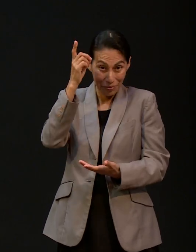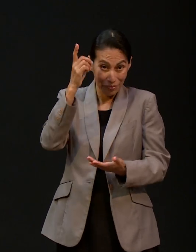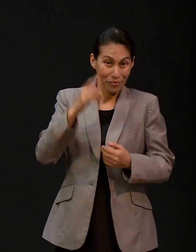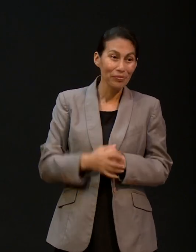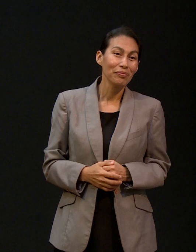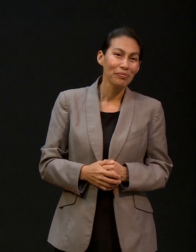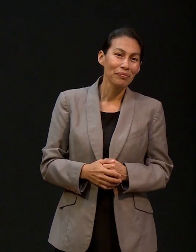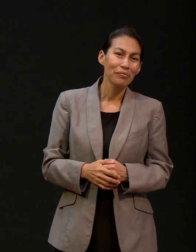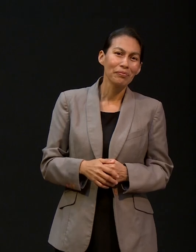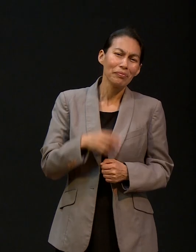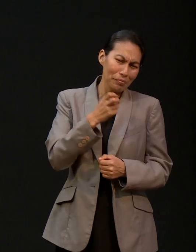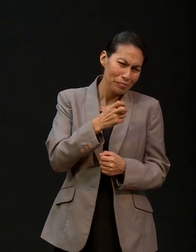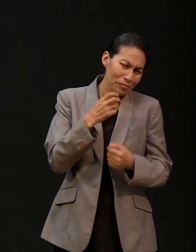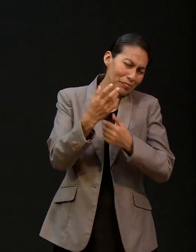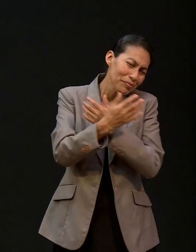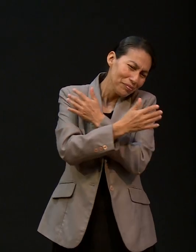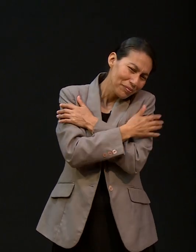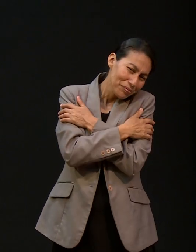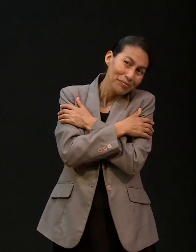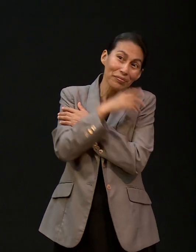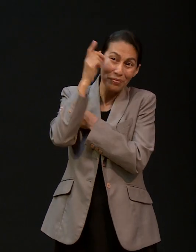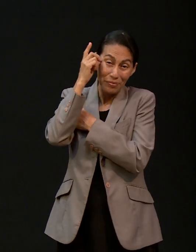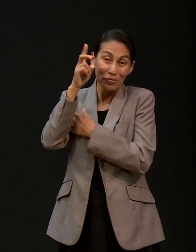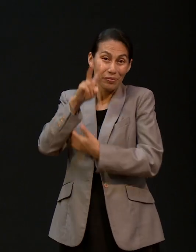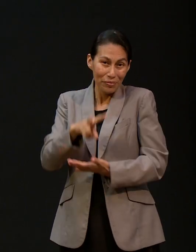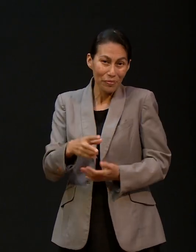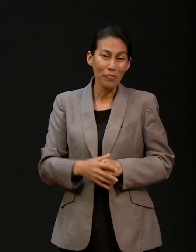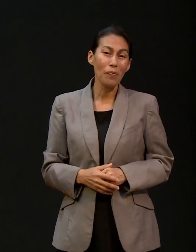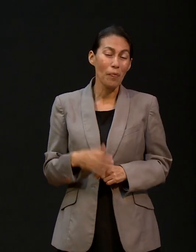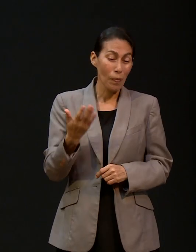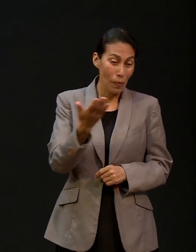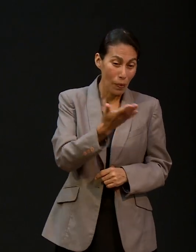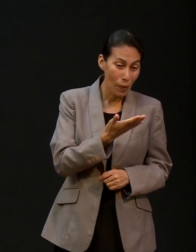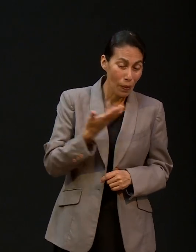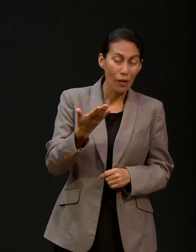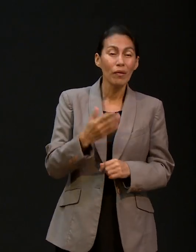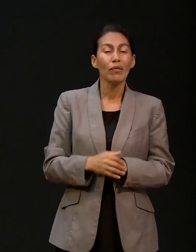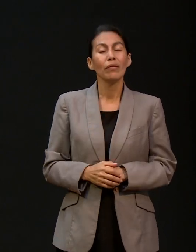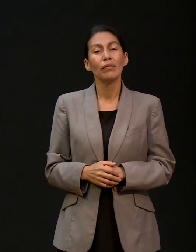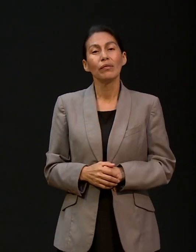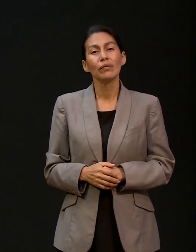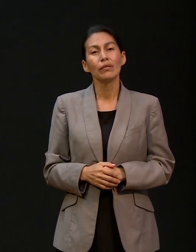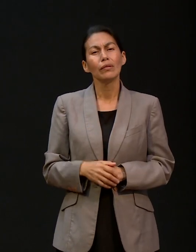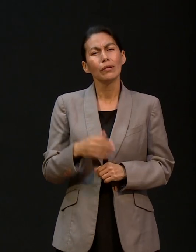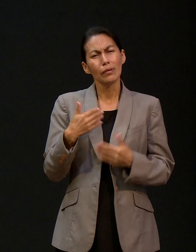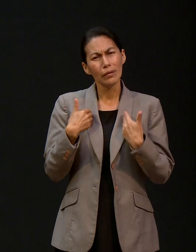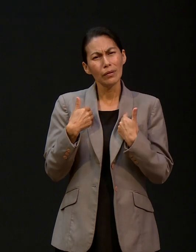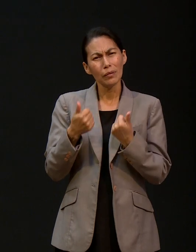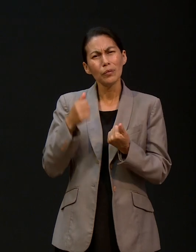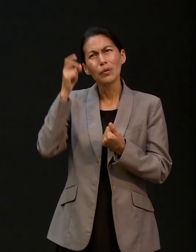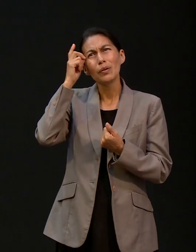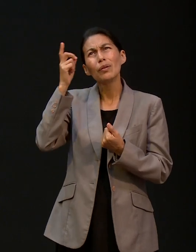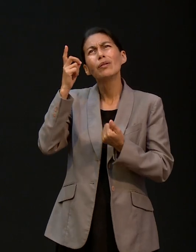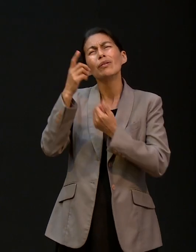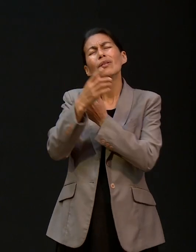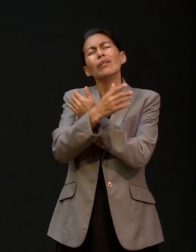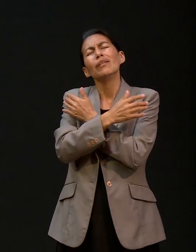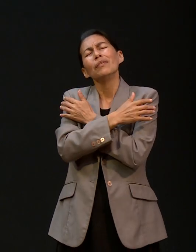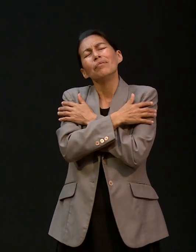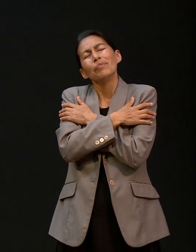a través de todo ahí aprendimos eso ahí aprendimos que Dios nos abraza también a través